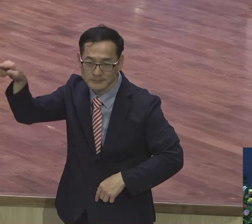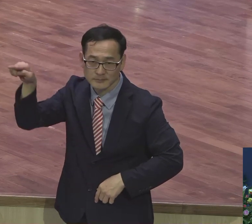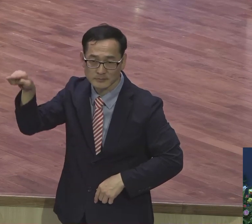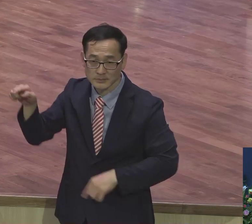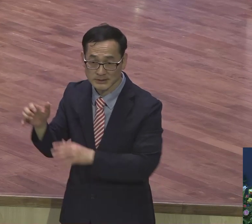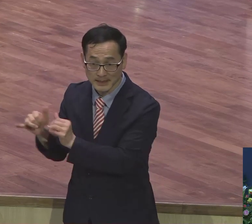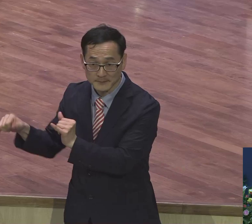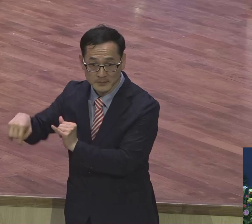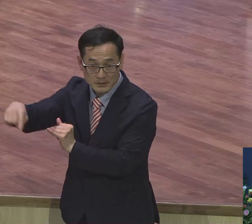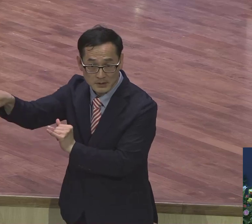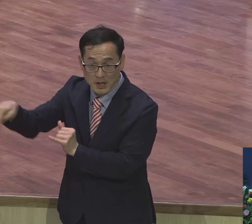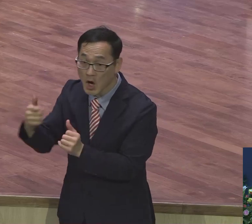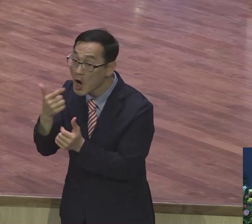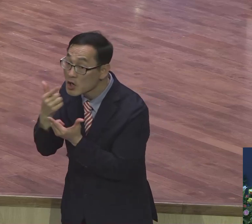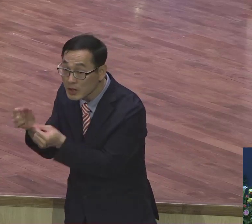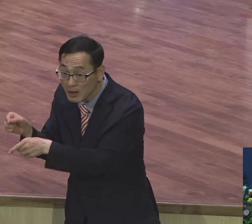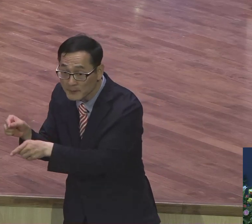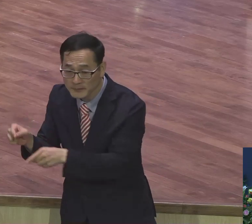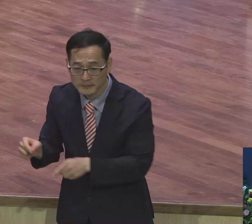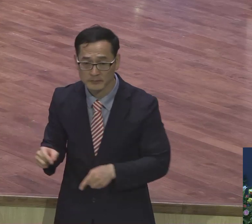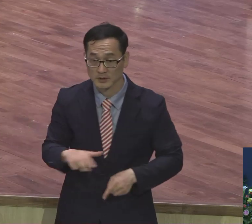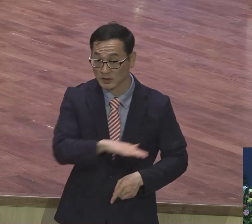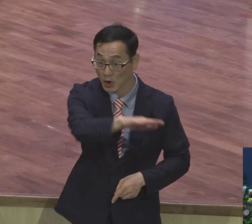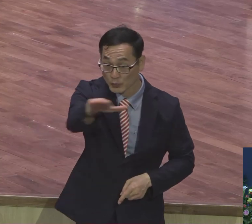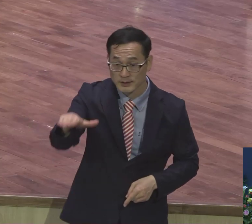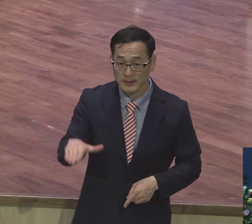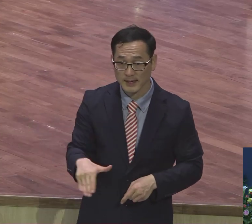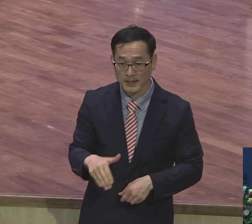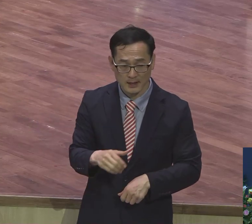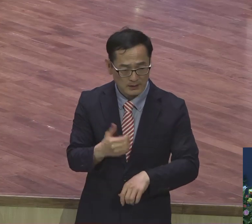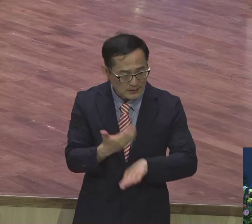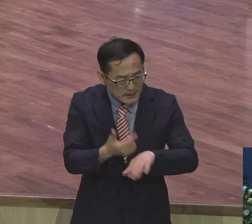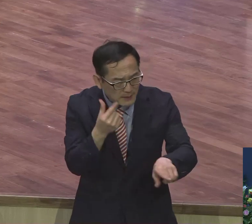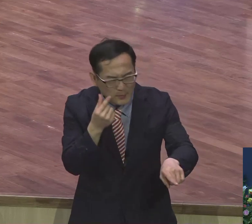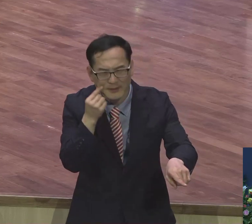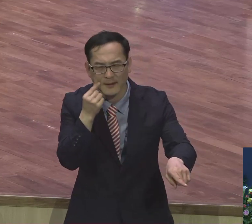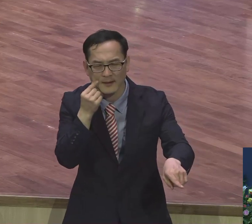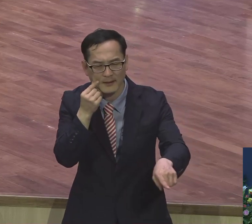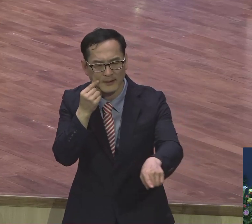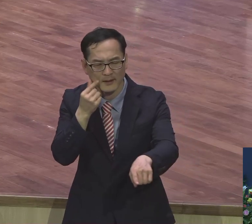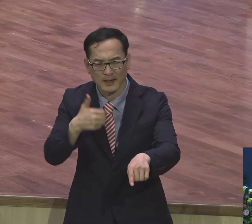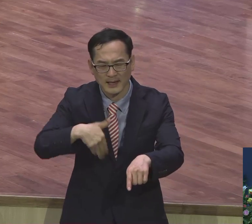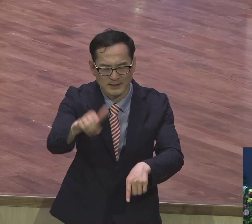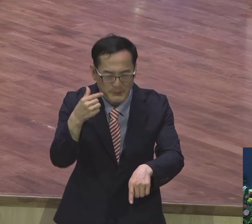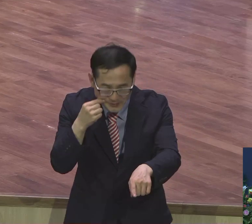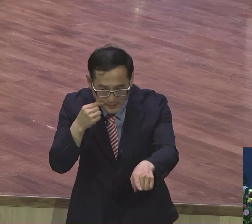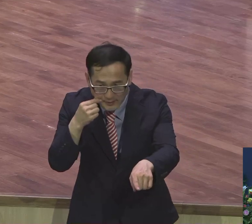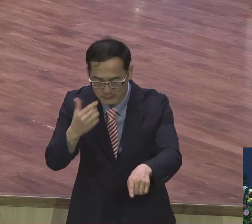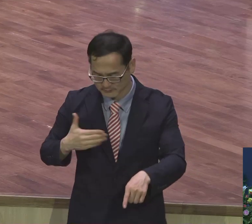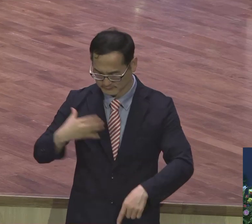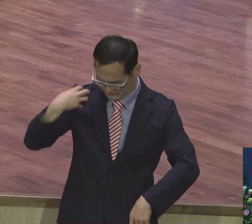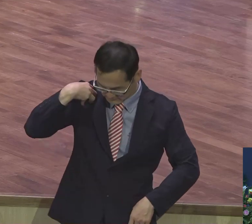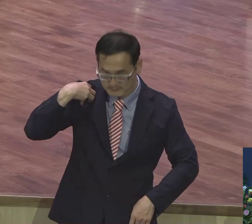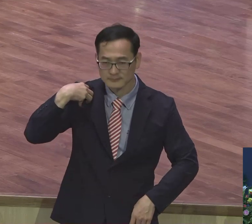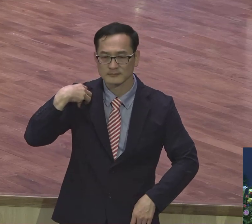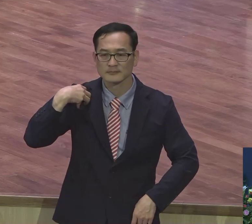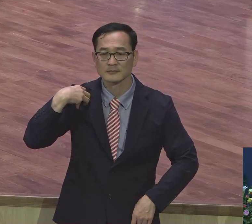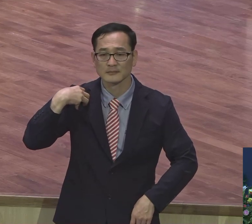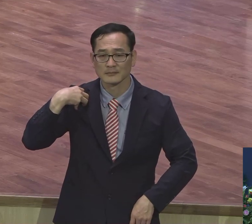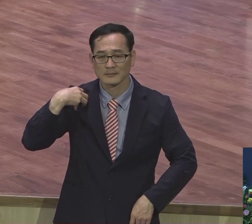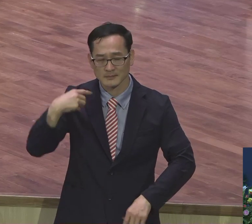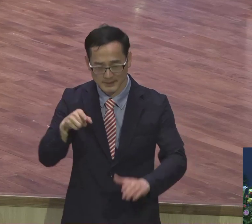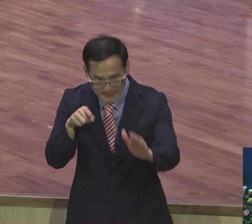할 수 없고 아무도 갈 수 없는 노바디 노웨어 그 현장에